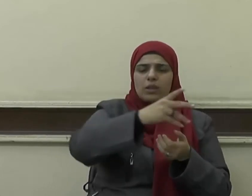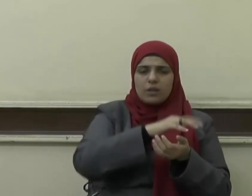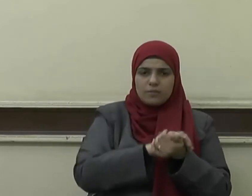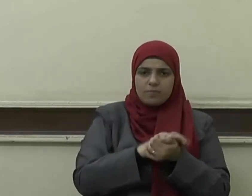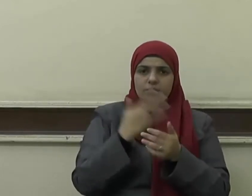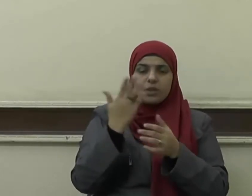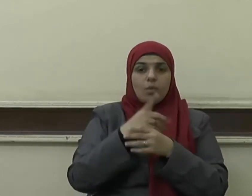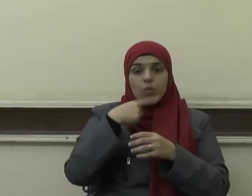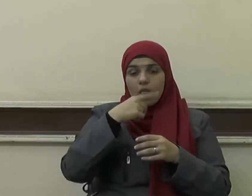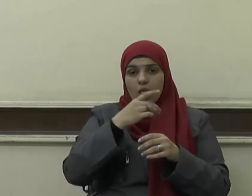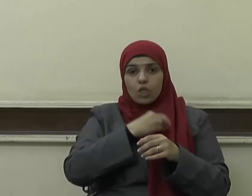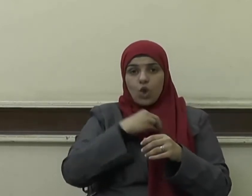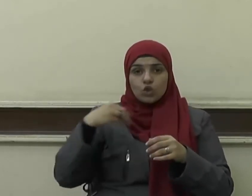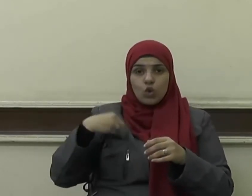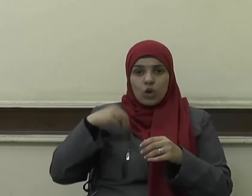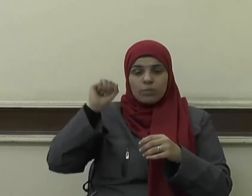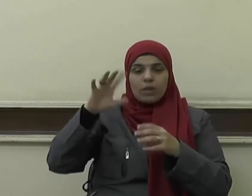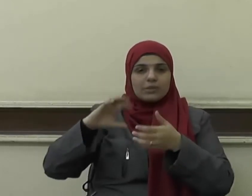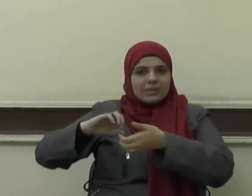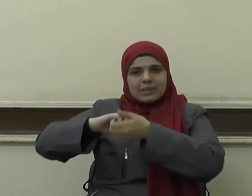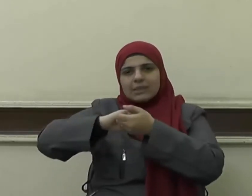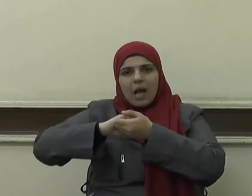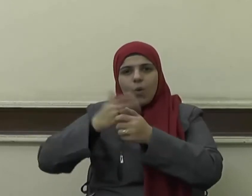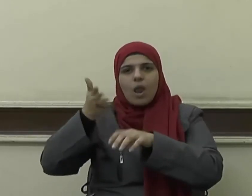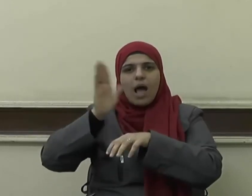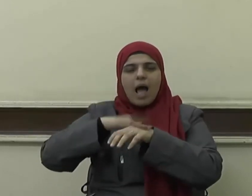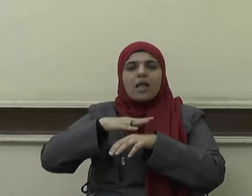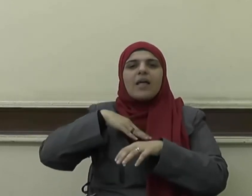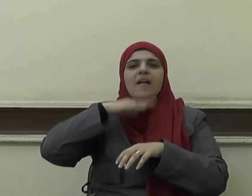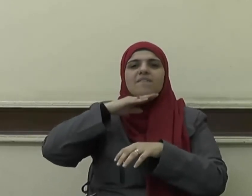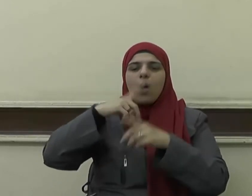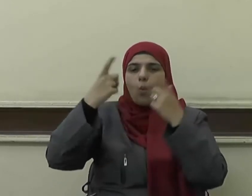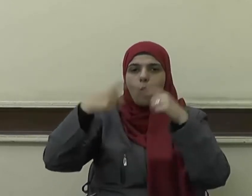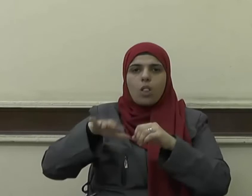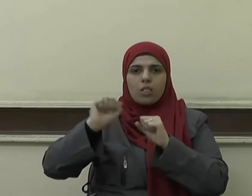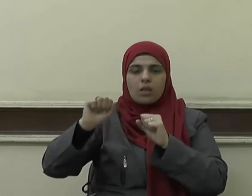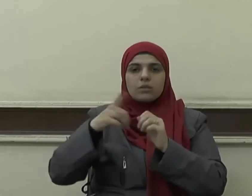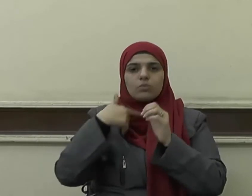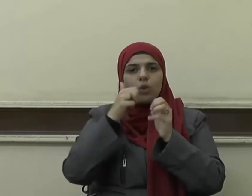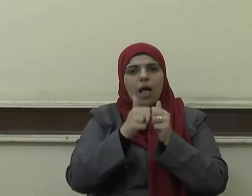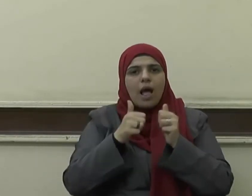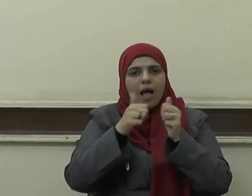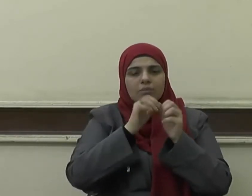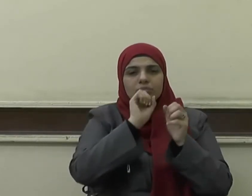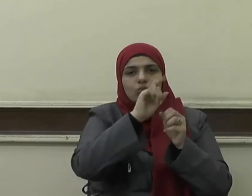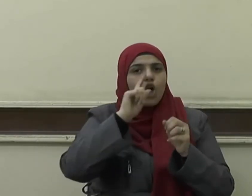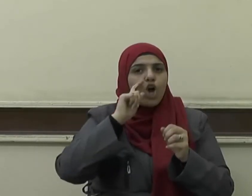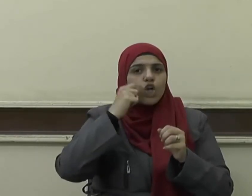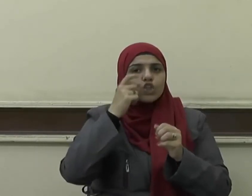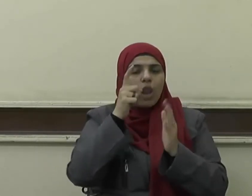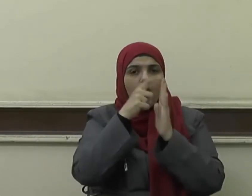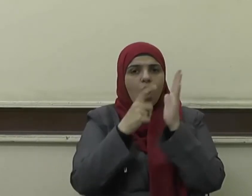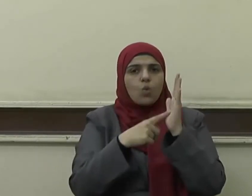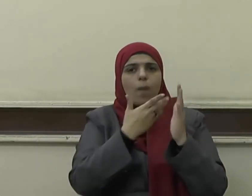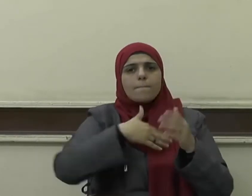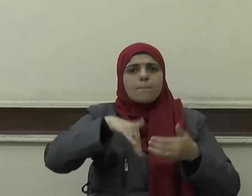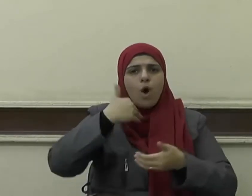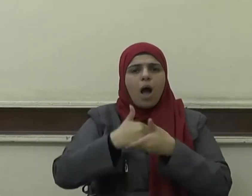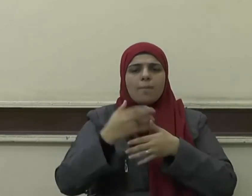وكذلك رجال القانون والهندسة والزراعة والتعليم وسائر التخصصات والصناعات